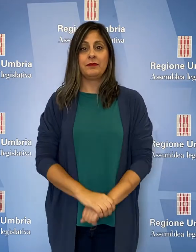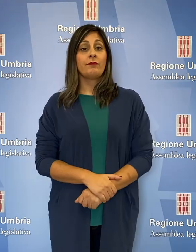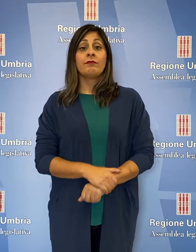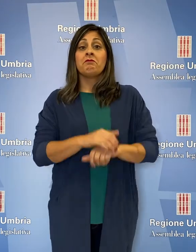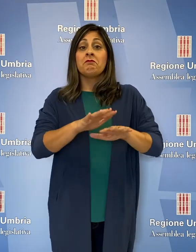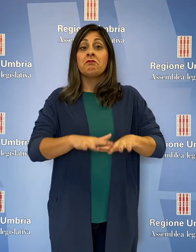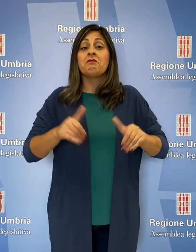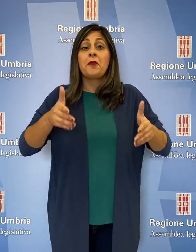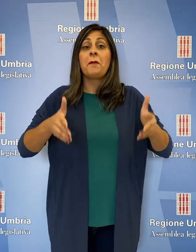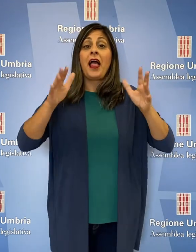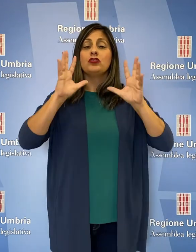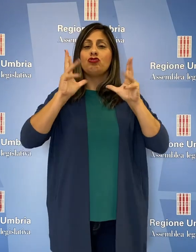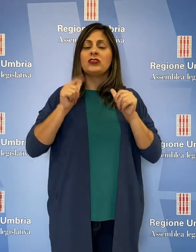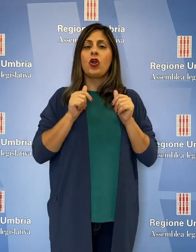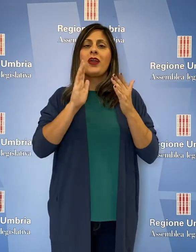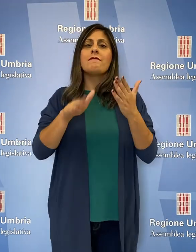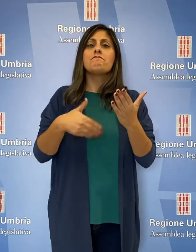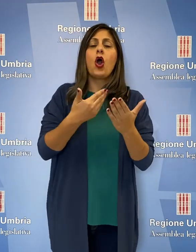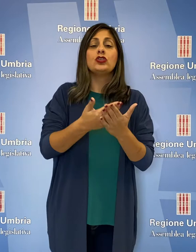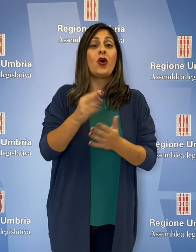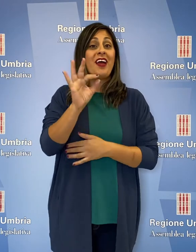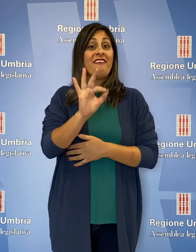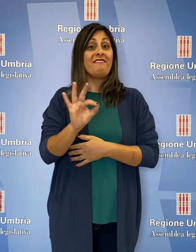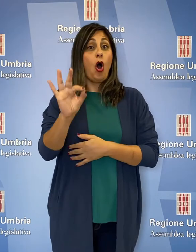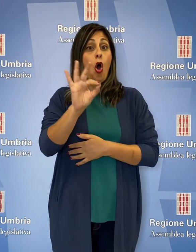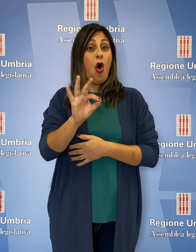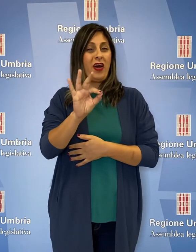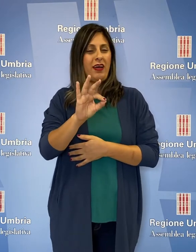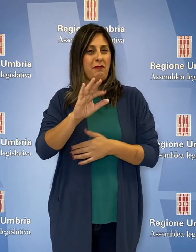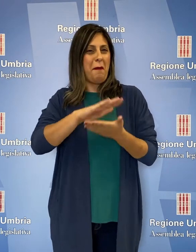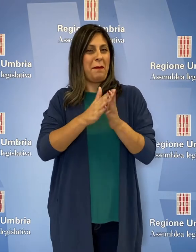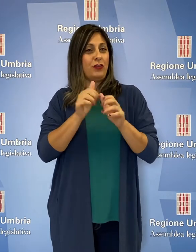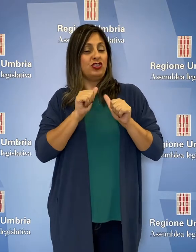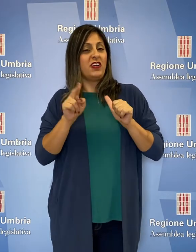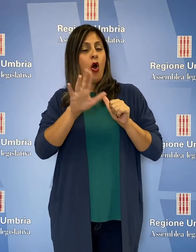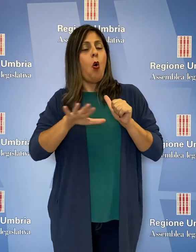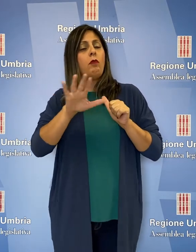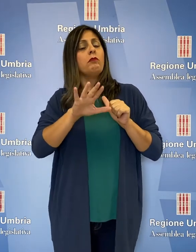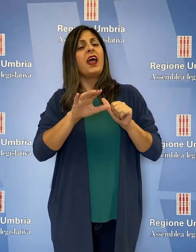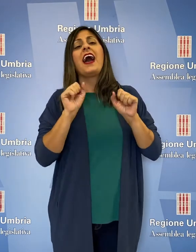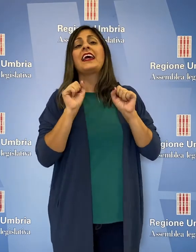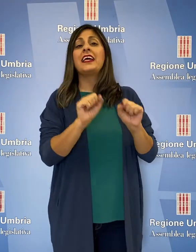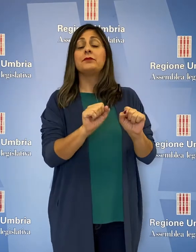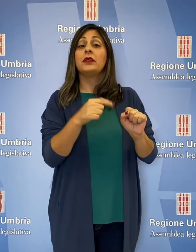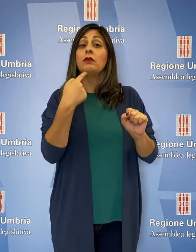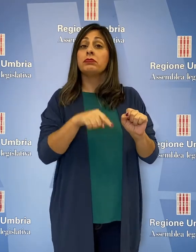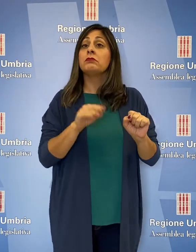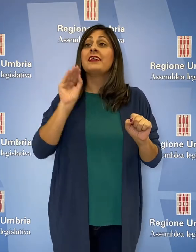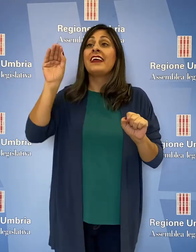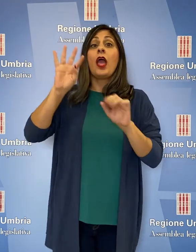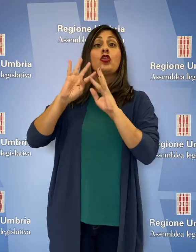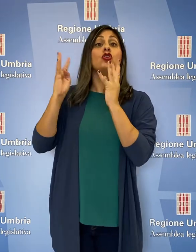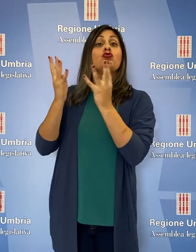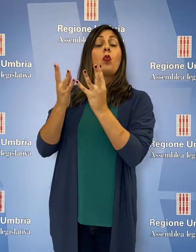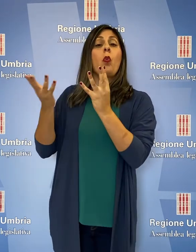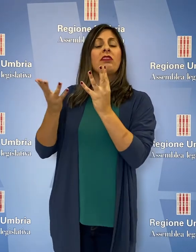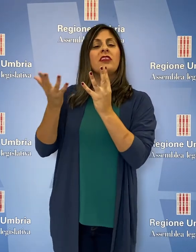L'Aula di Palazzo Cesaroni ha respinto la mozione di Andrea Fora del Patto Civico per l'Umbria che chiedeva alla Giunta